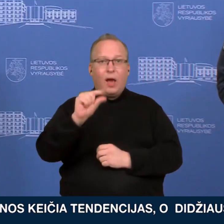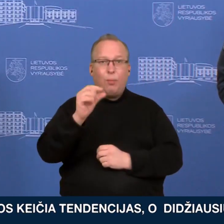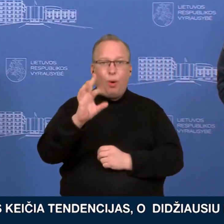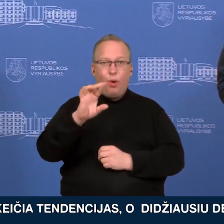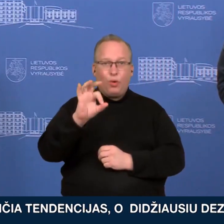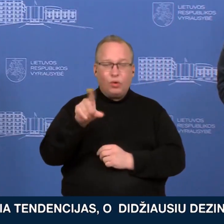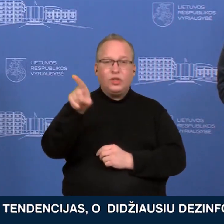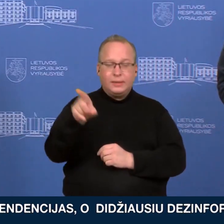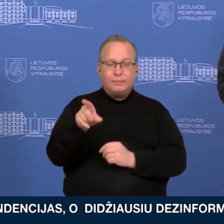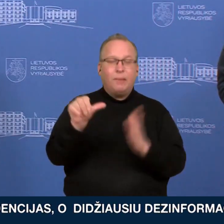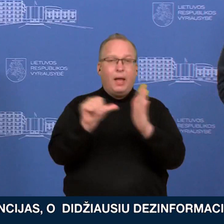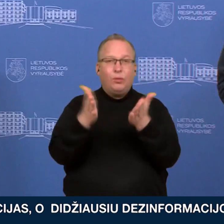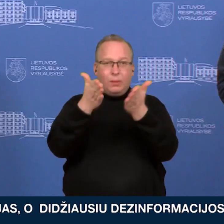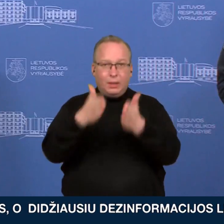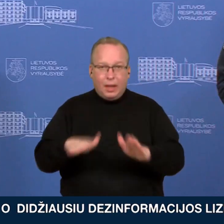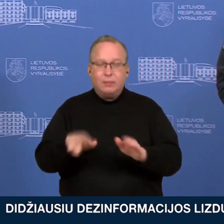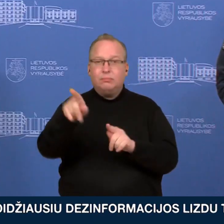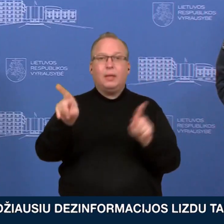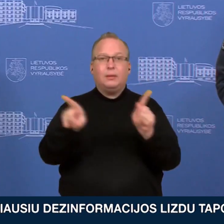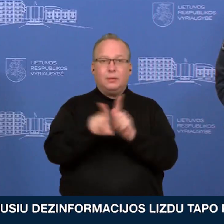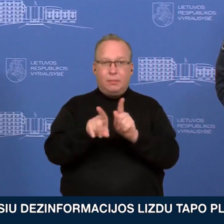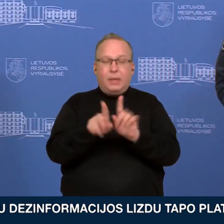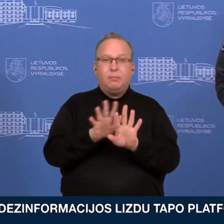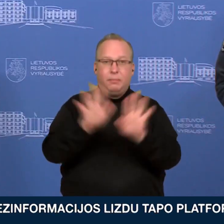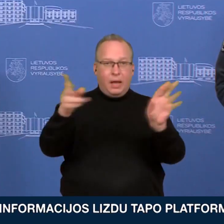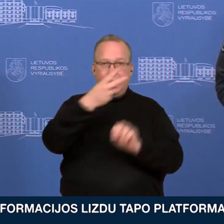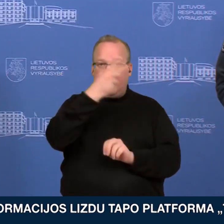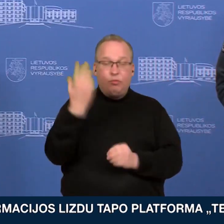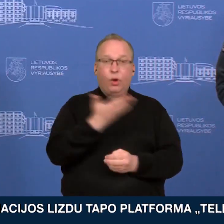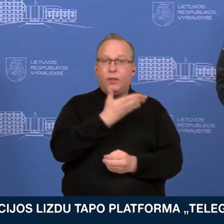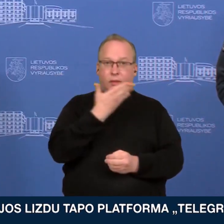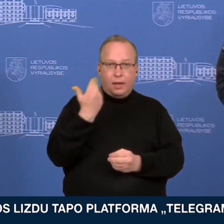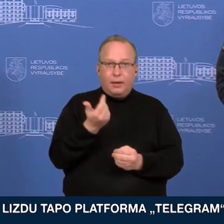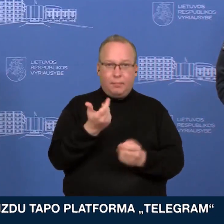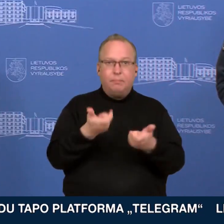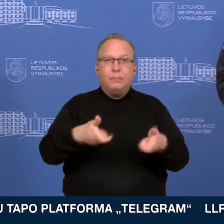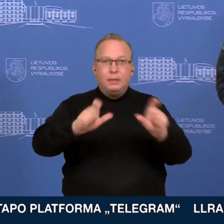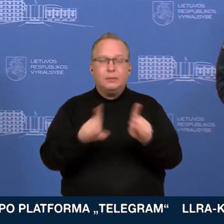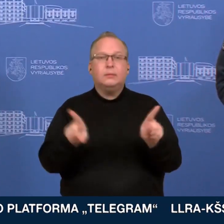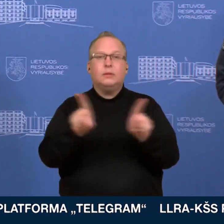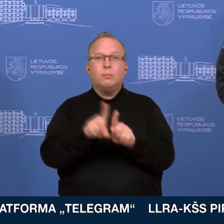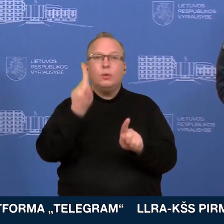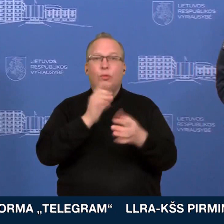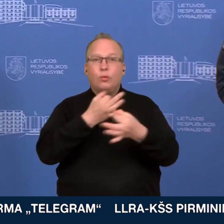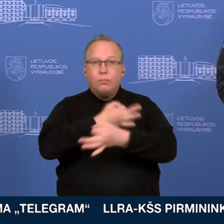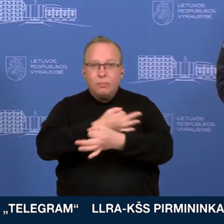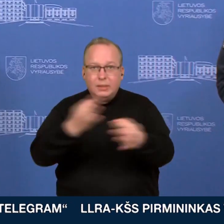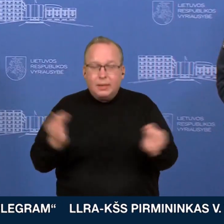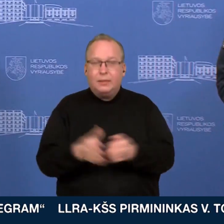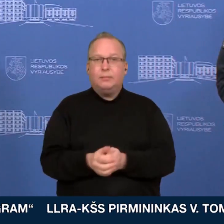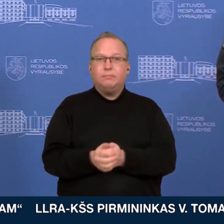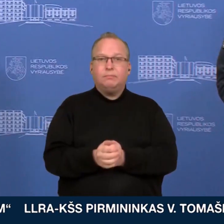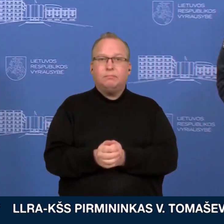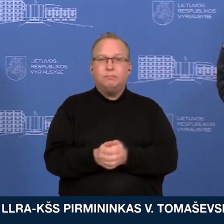zaparožės, atominė elektrinė, taip pat radiacinis fonas Lietuvoje nefiksuojamas ir dar noriu atkreipdėjimėsi į katvėjas